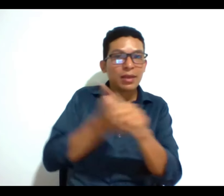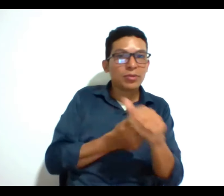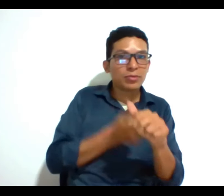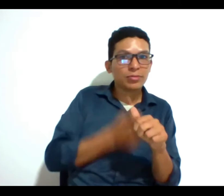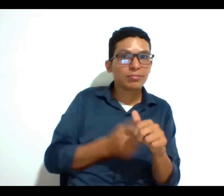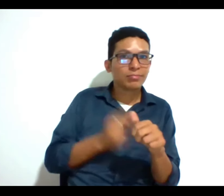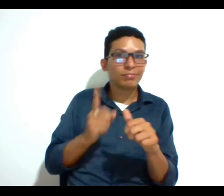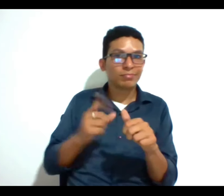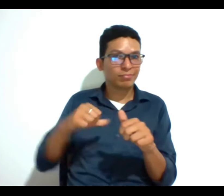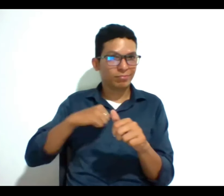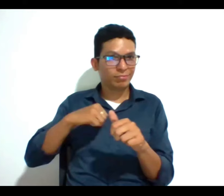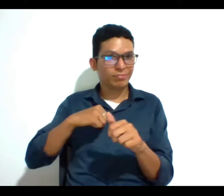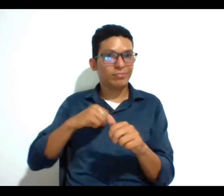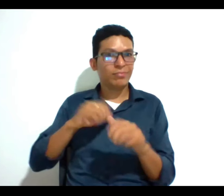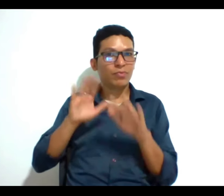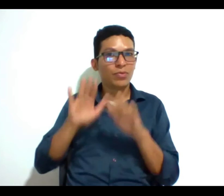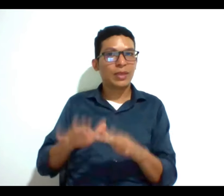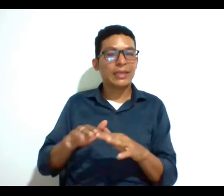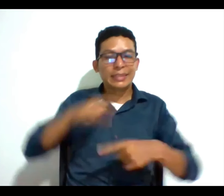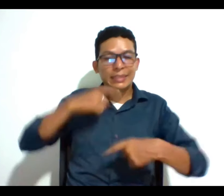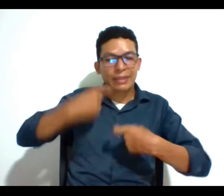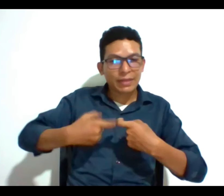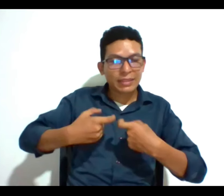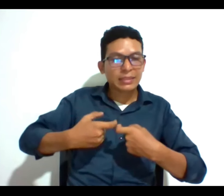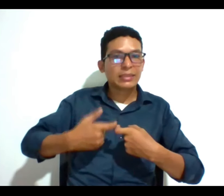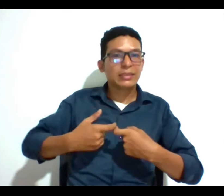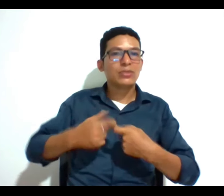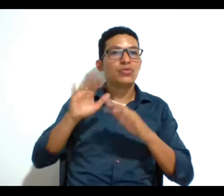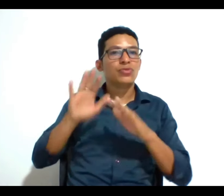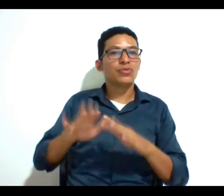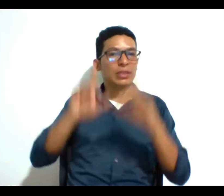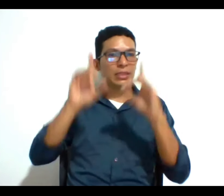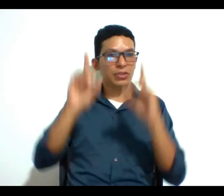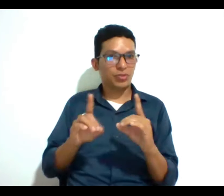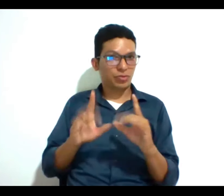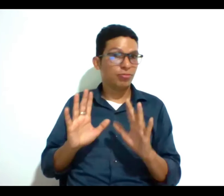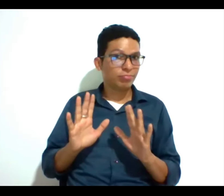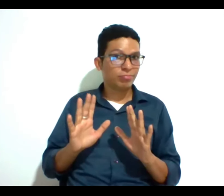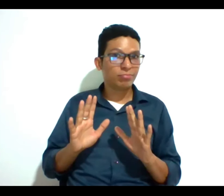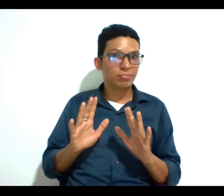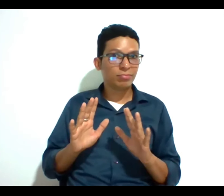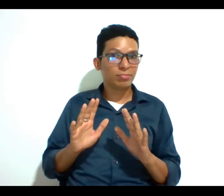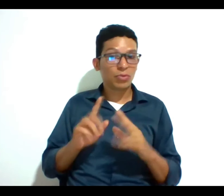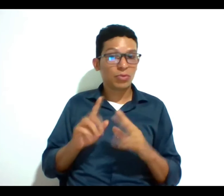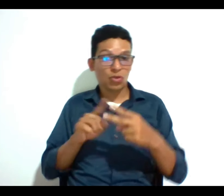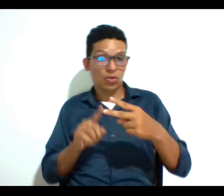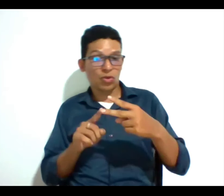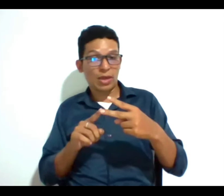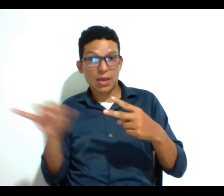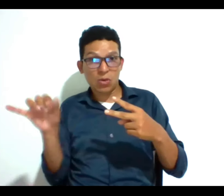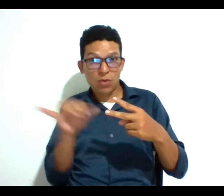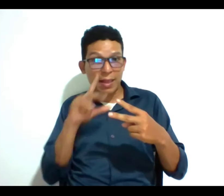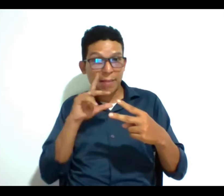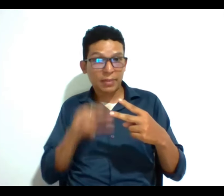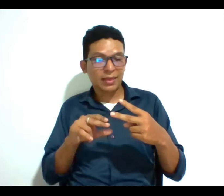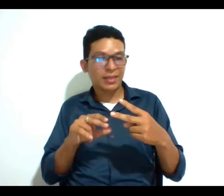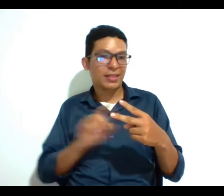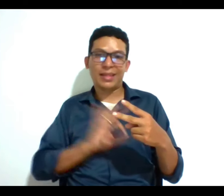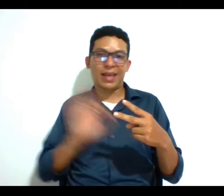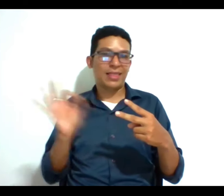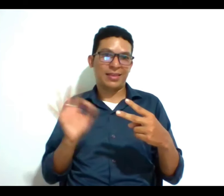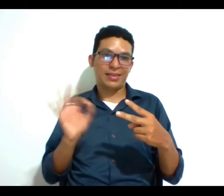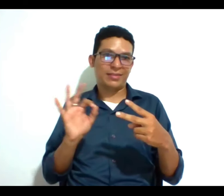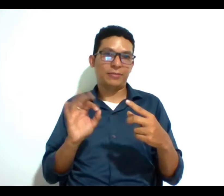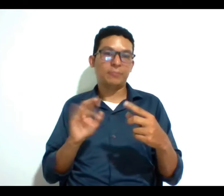sus complejidades y su toma de determinaciones no hay dos casos iguales hasta ahí podría responder